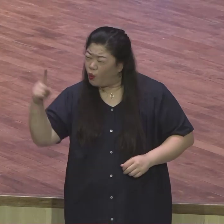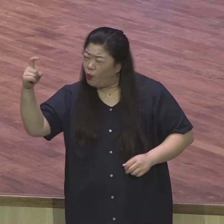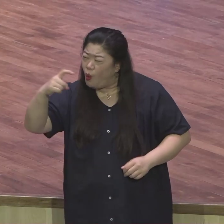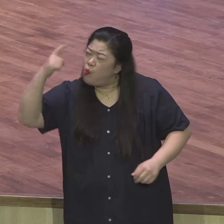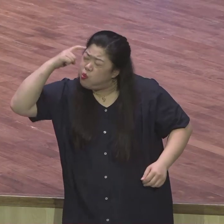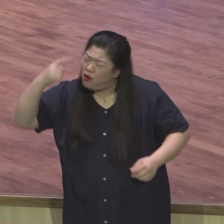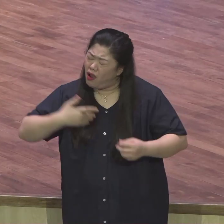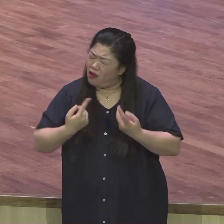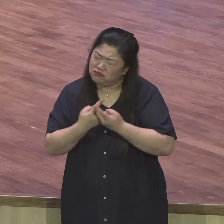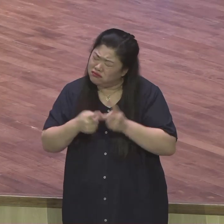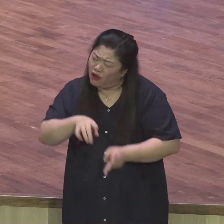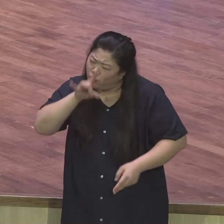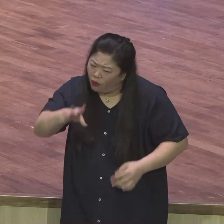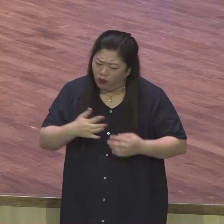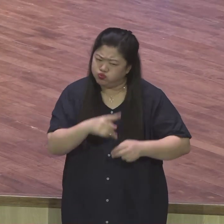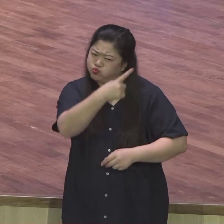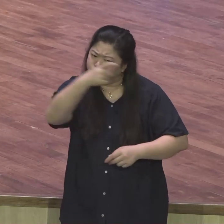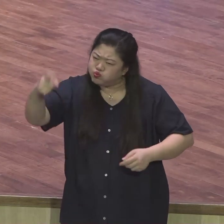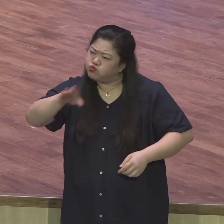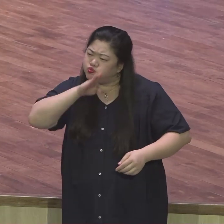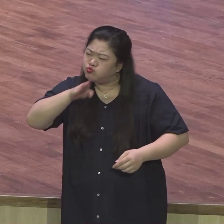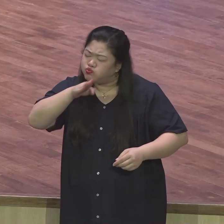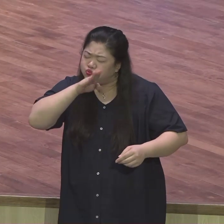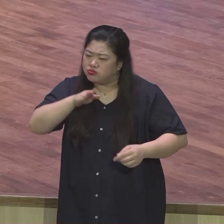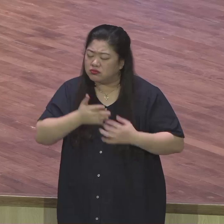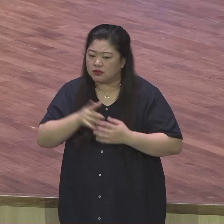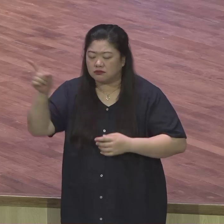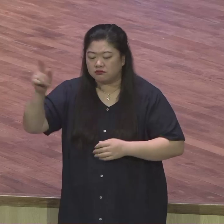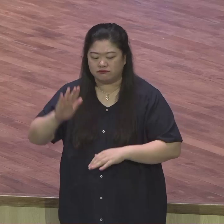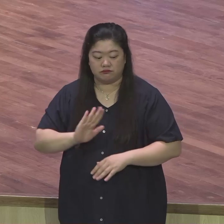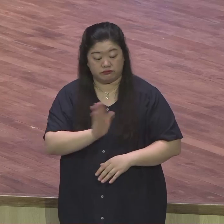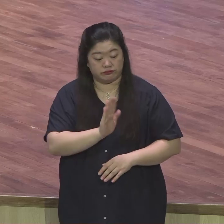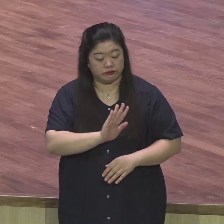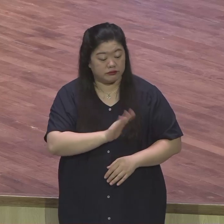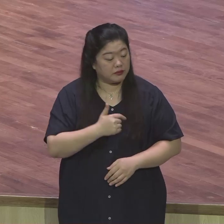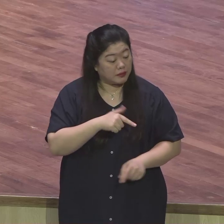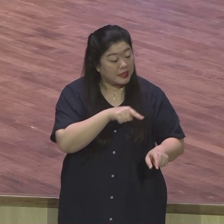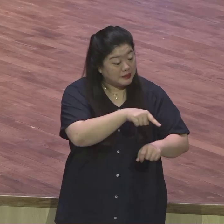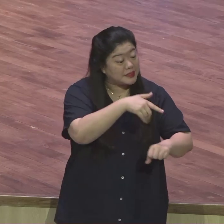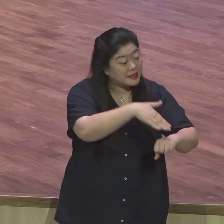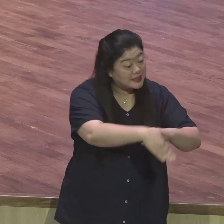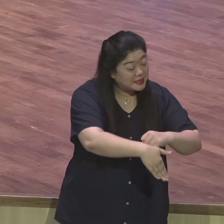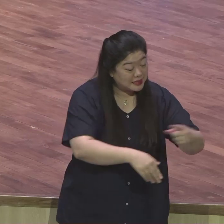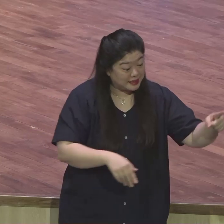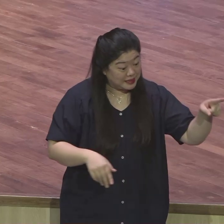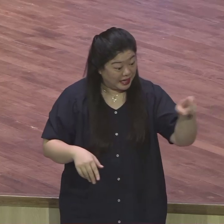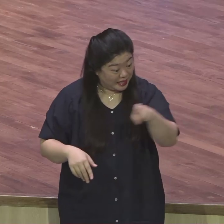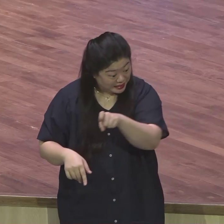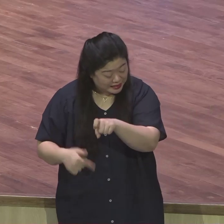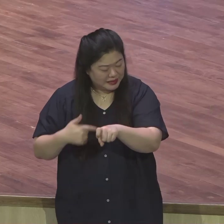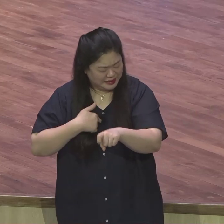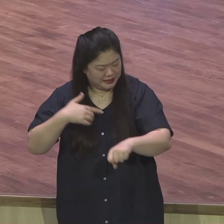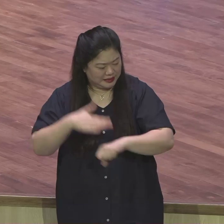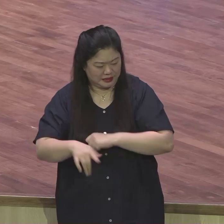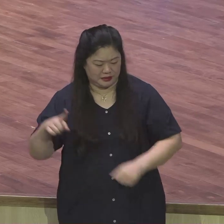왜 내가 이런 일을 당해야 되냐. 그런데요. 시간이 지나고 나면 아 하나님의 섭리였구나.